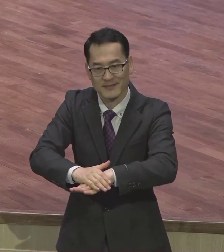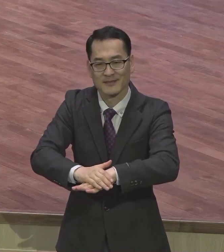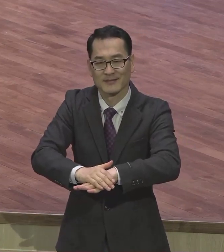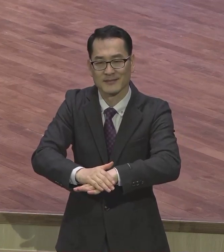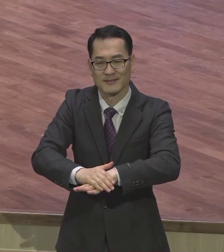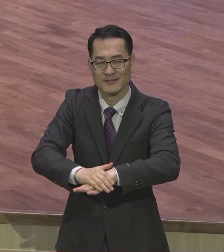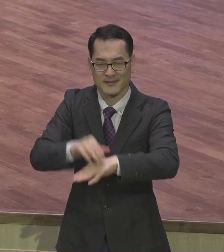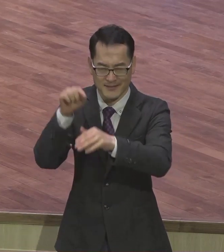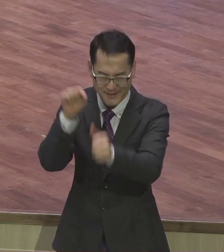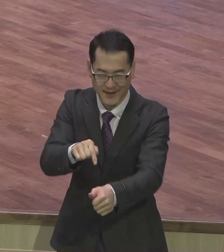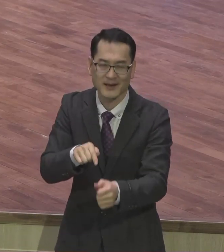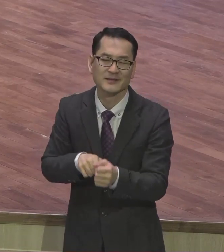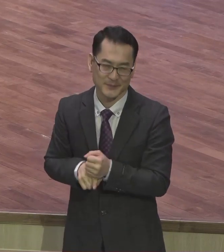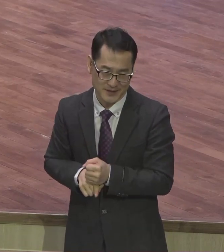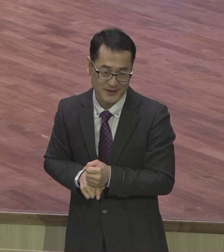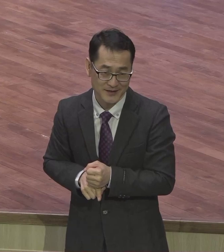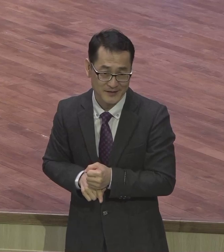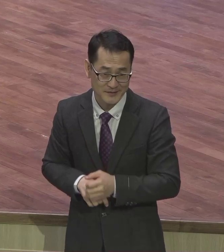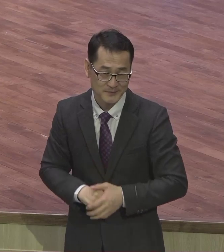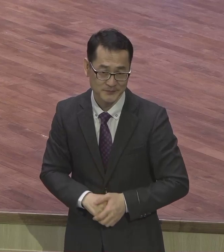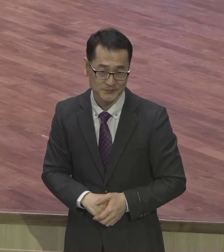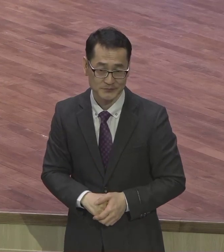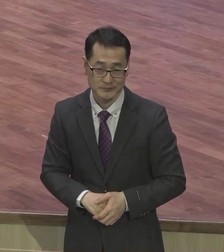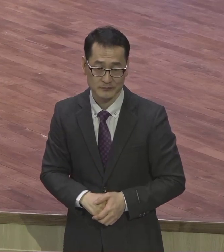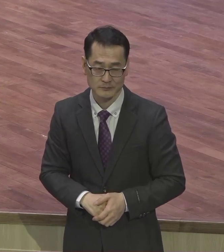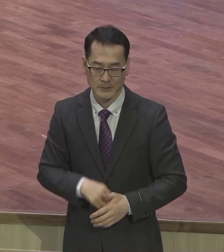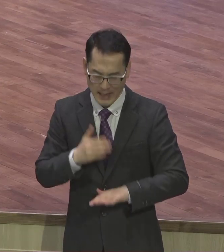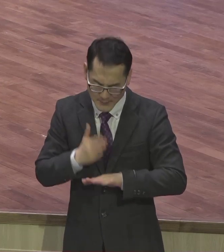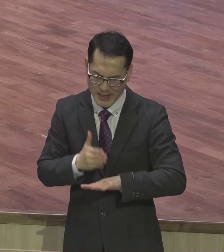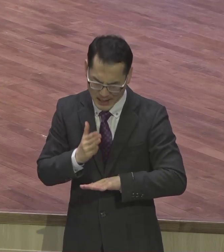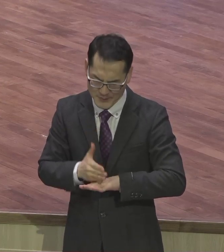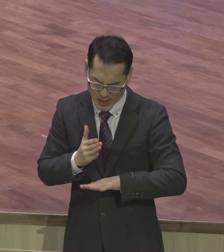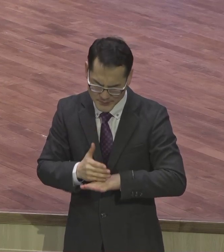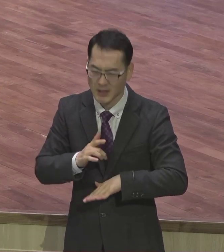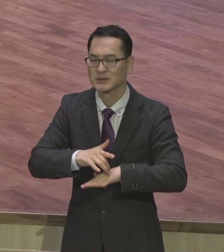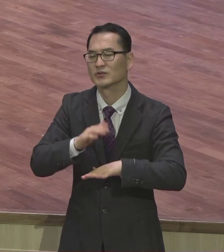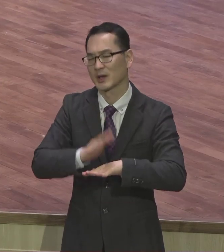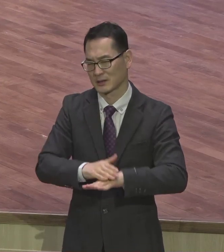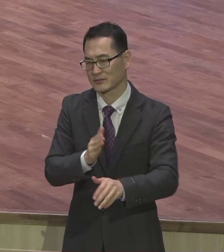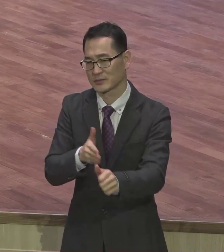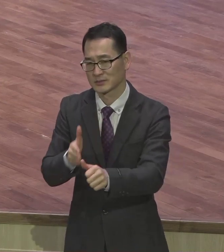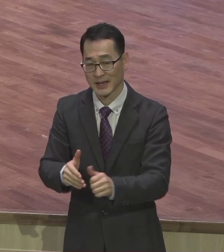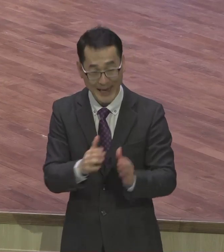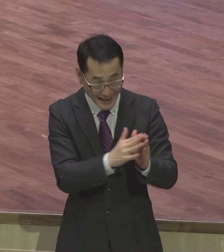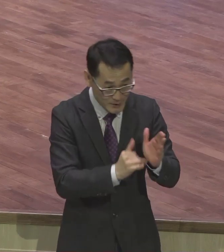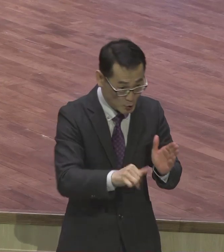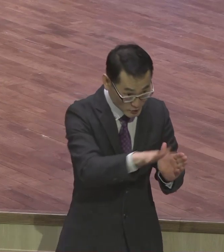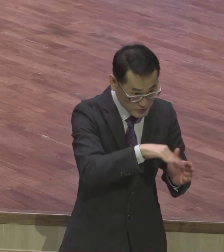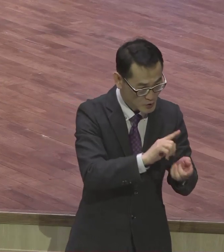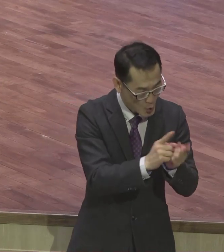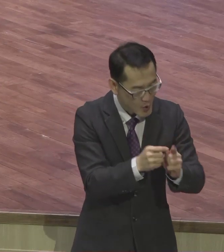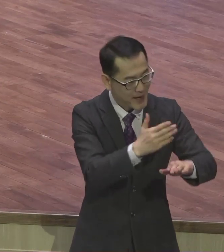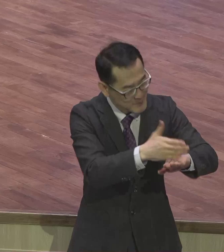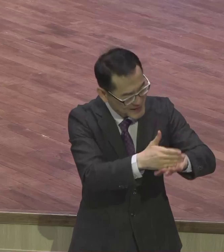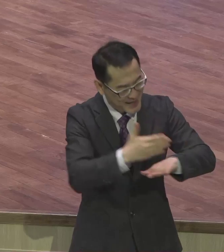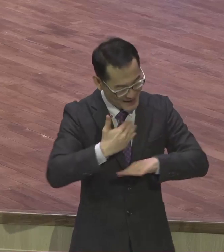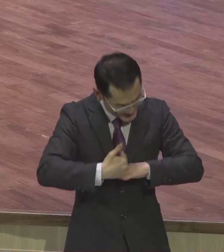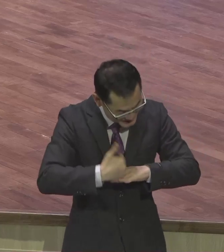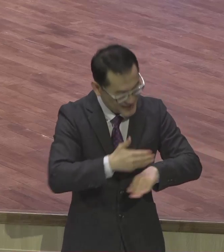그러니까 감사가 생활화되래요 가족들도 서로 감사 감사하는 천국이에요 싹 지적하고